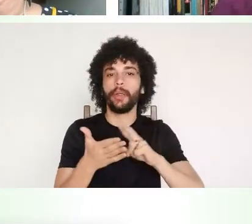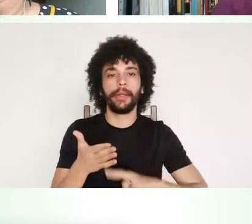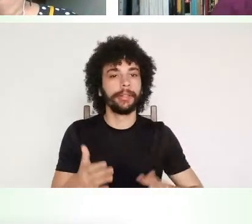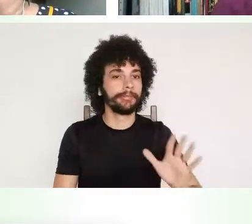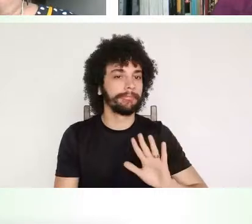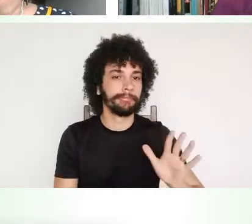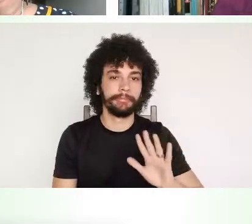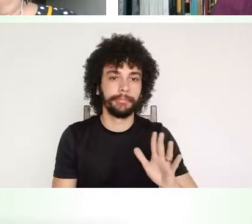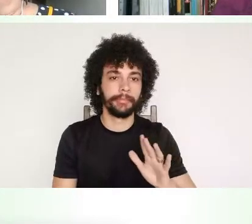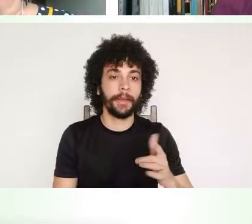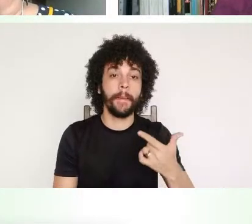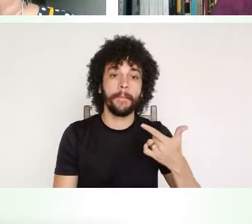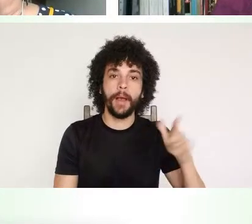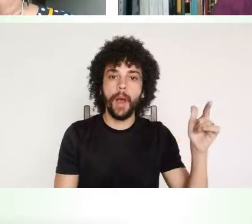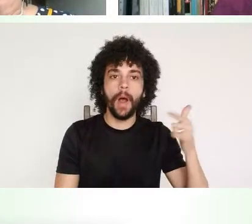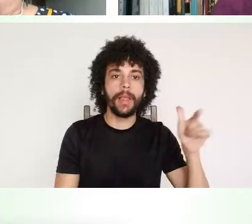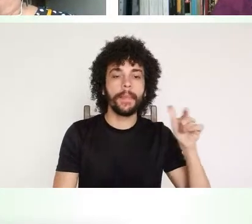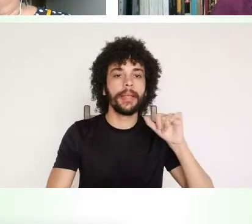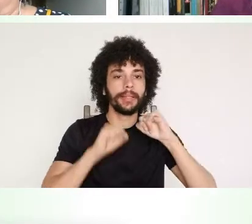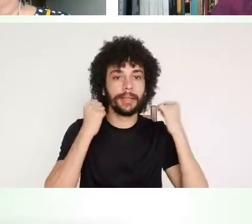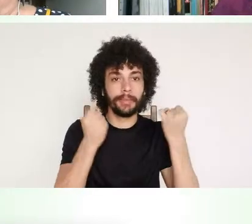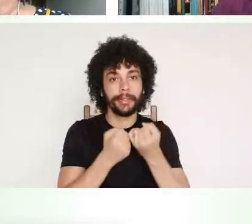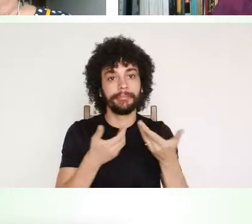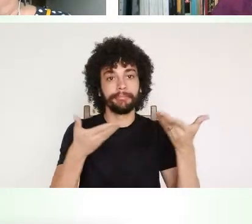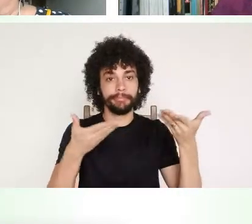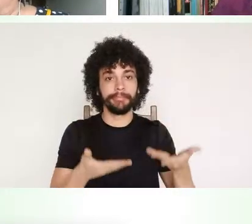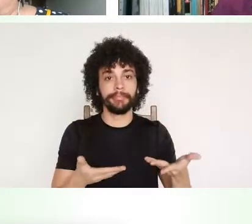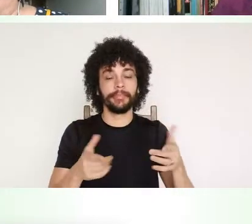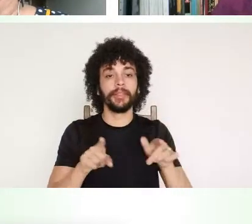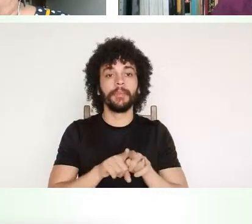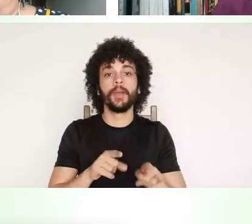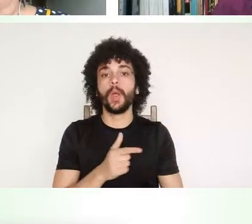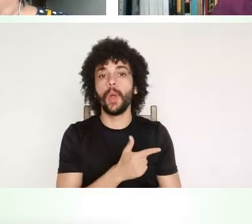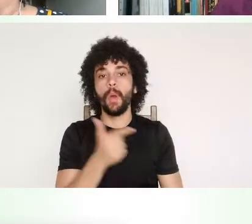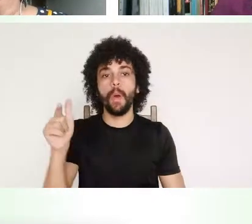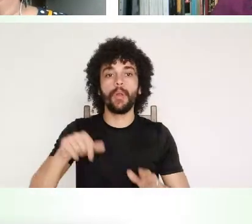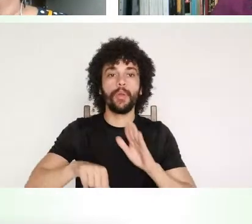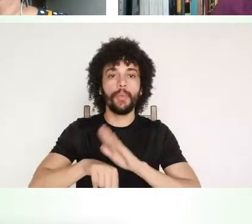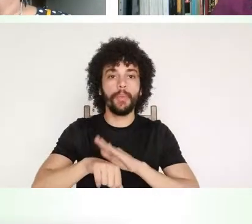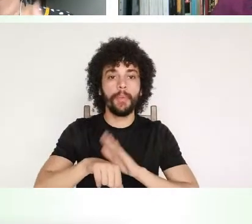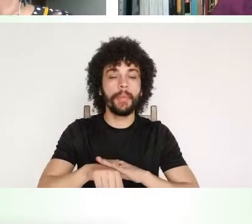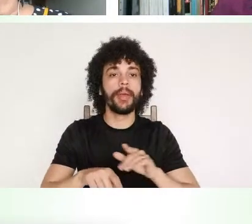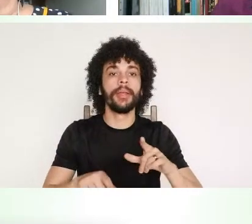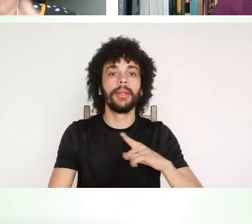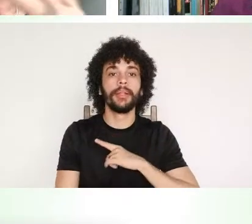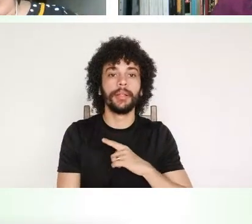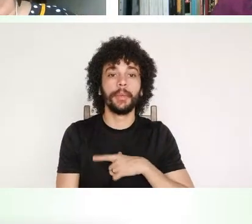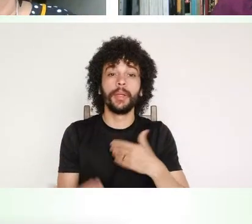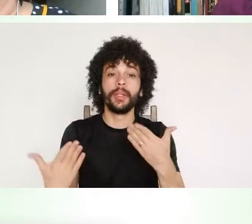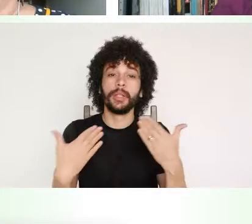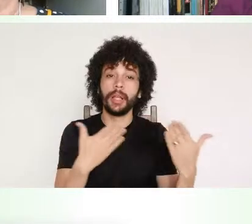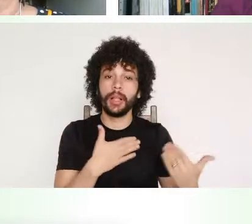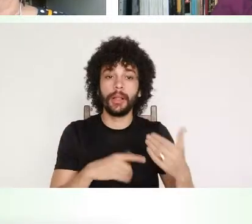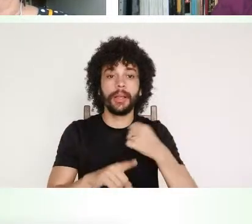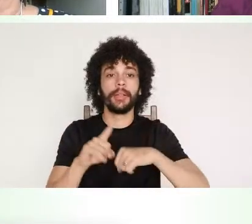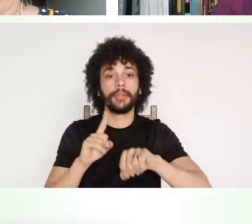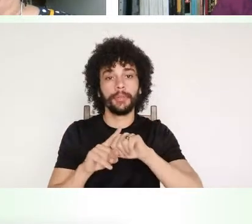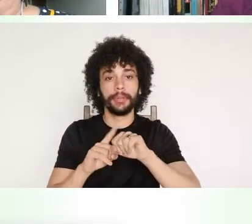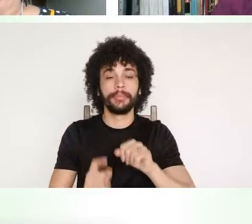né? Mas em seminários como esse, mas em momentos também cada vez mais dialogados com a sociedade,